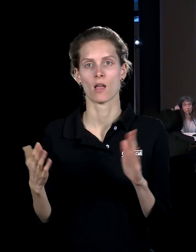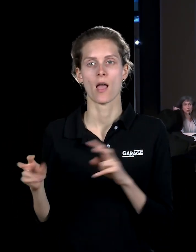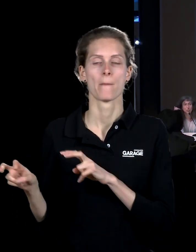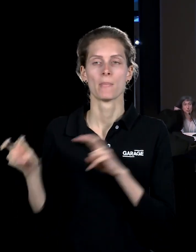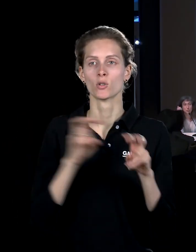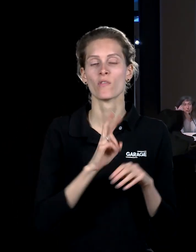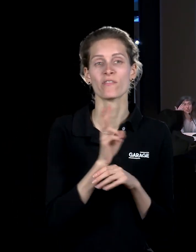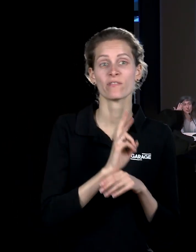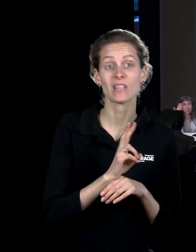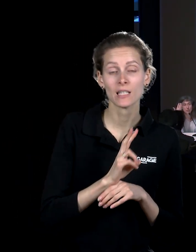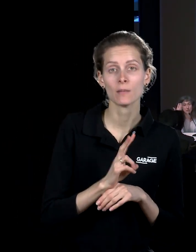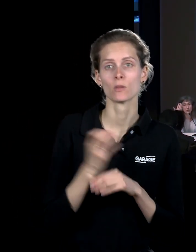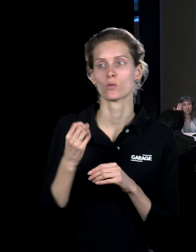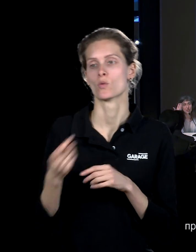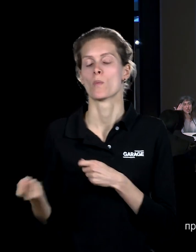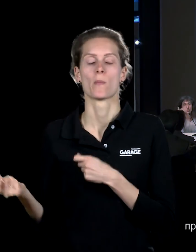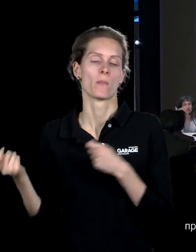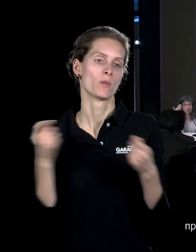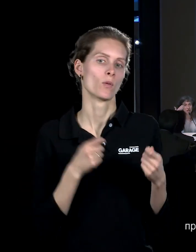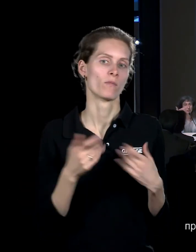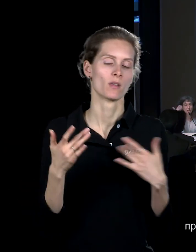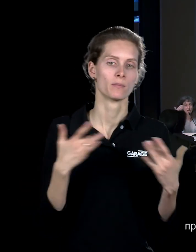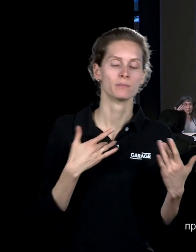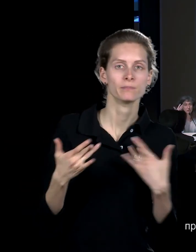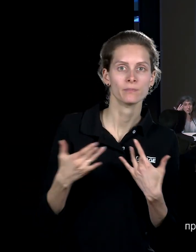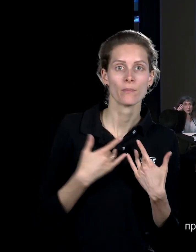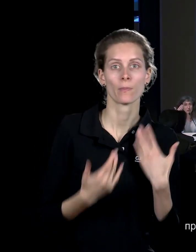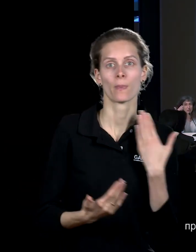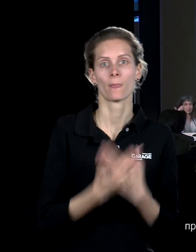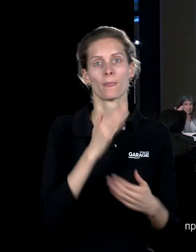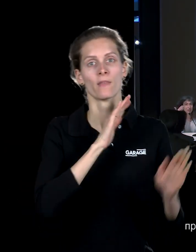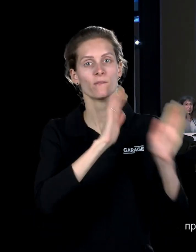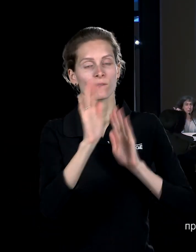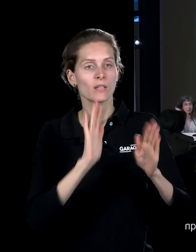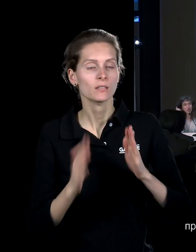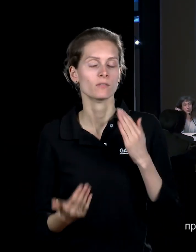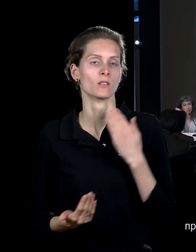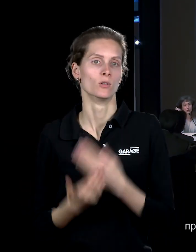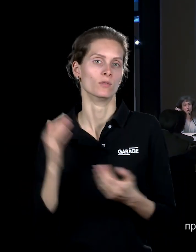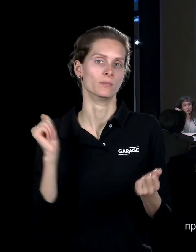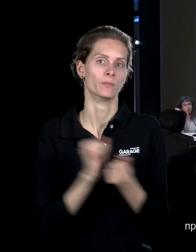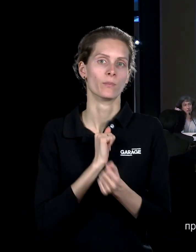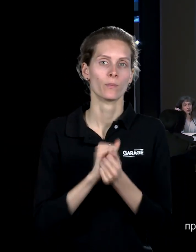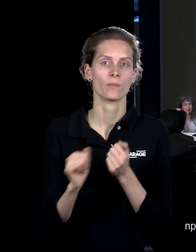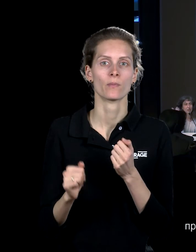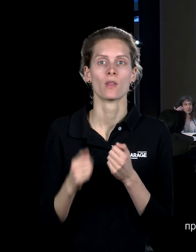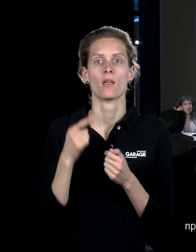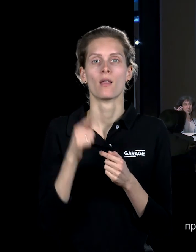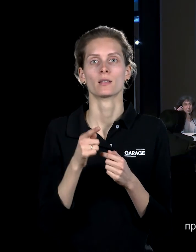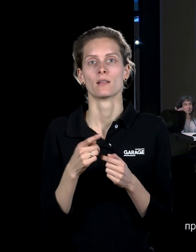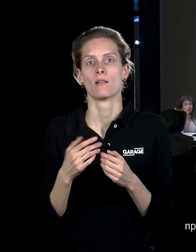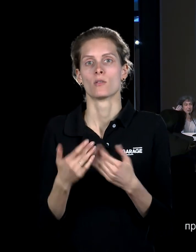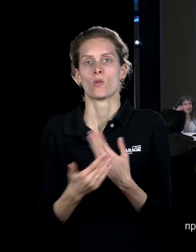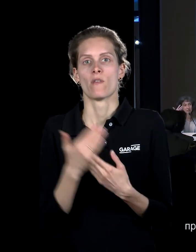Переносятся не только фильмы, переносятся сами персонажи, где каждый раз, каждая выставка оказывается не документация предыдущих проектов, а их